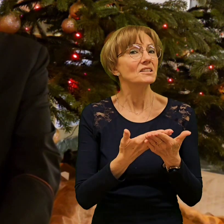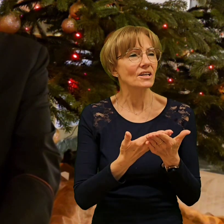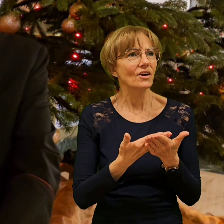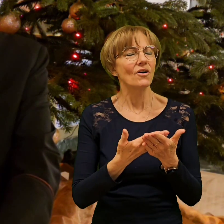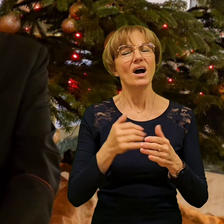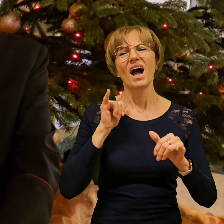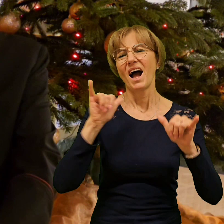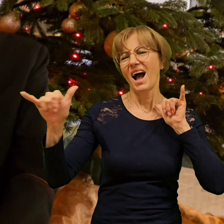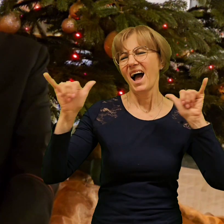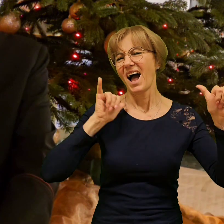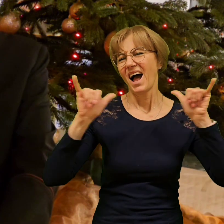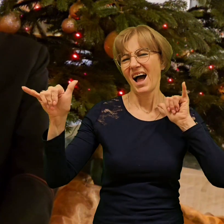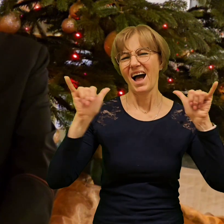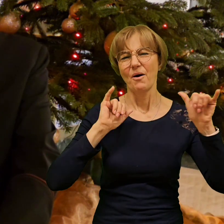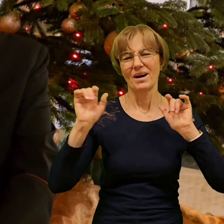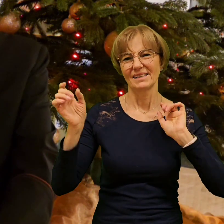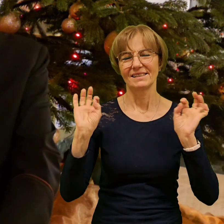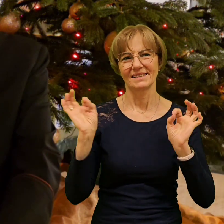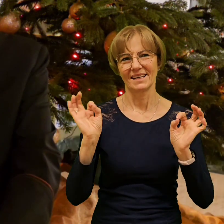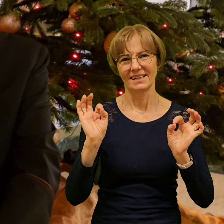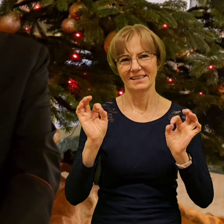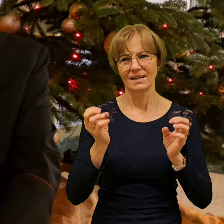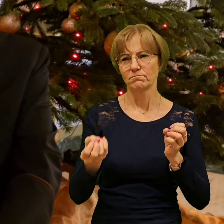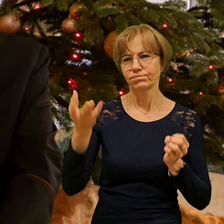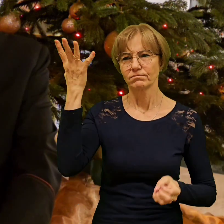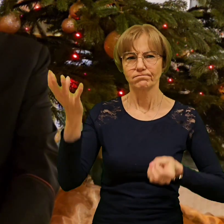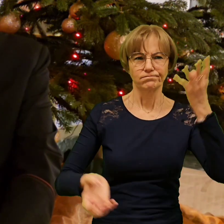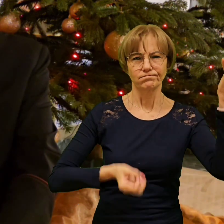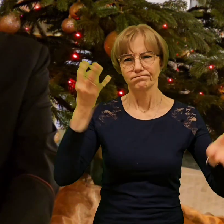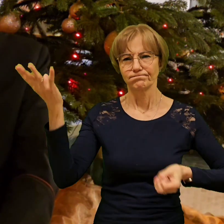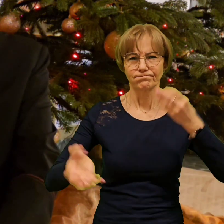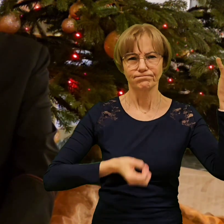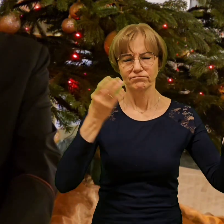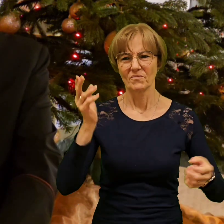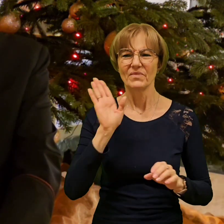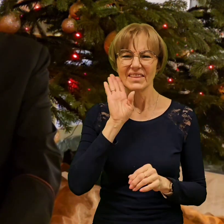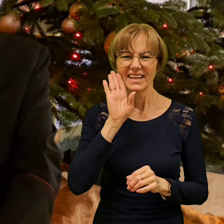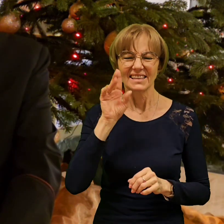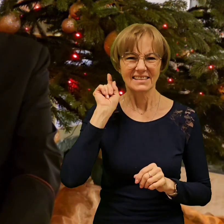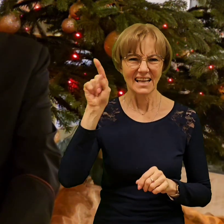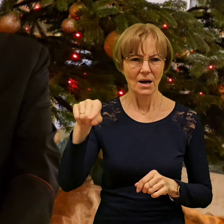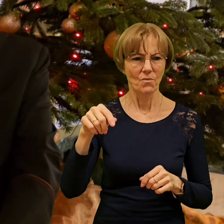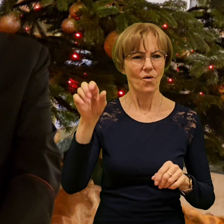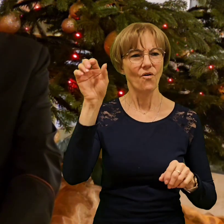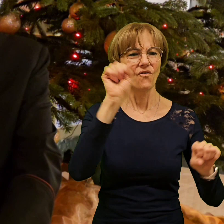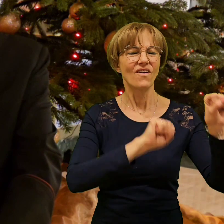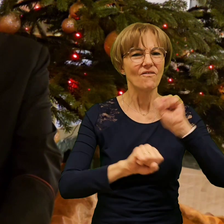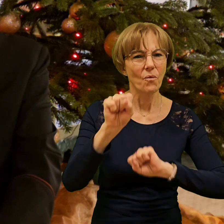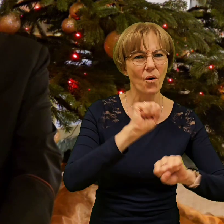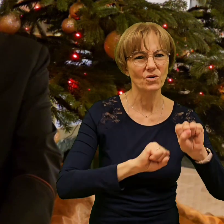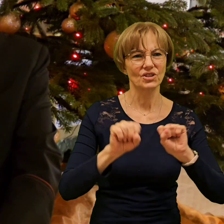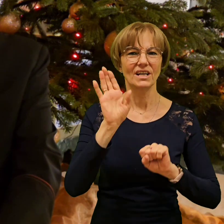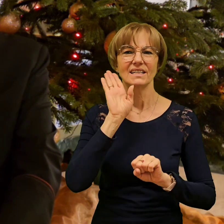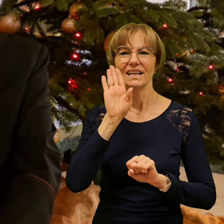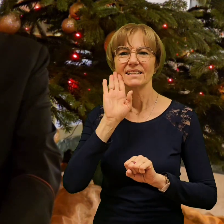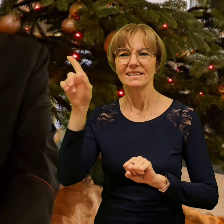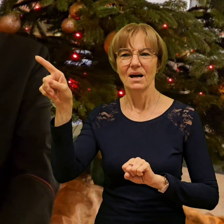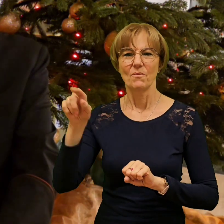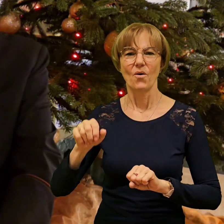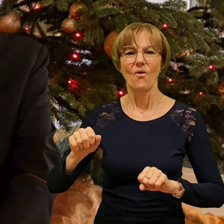powodują. I to było tak samo w Rzymie i to samo było w Gnieźnie